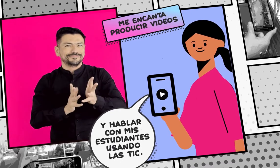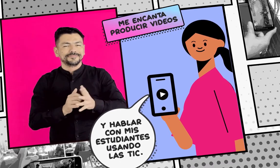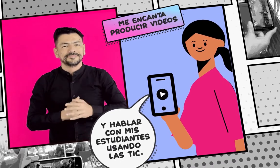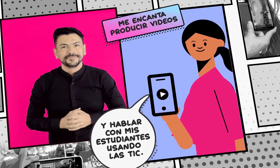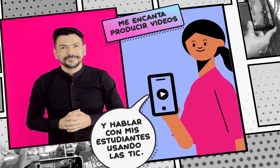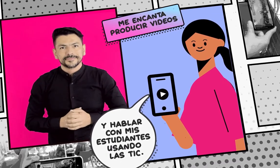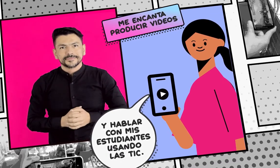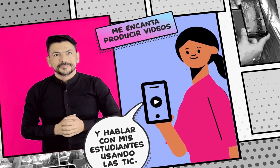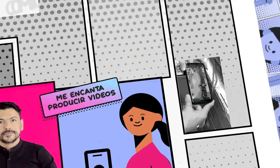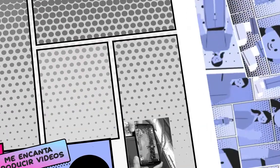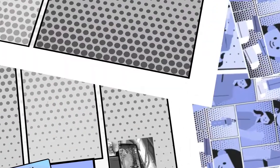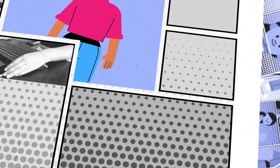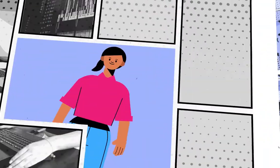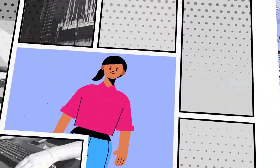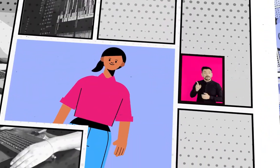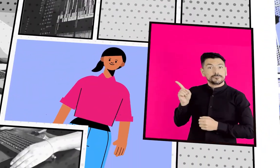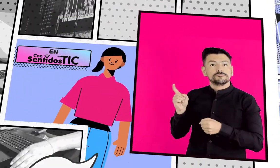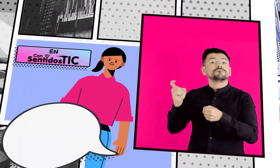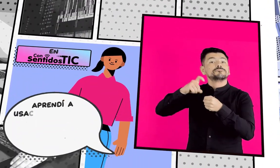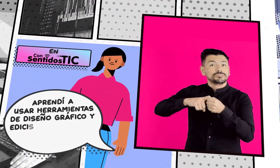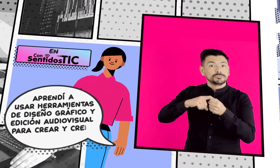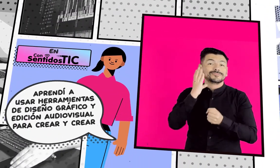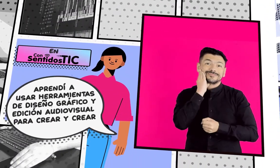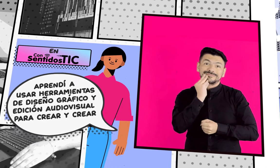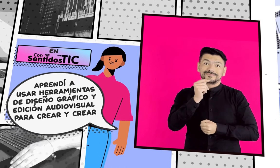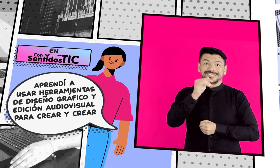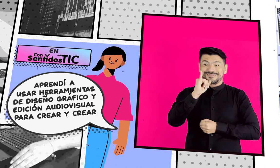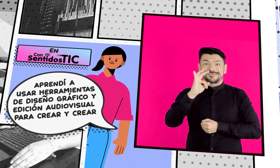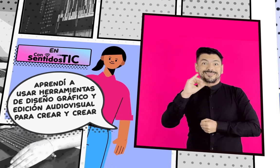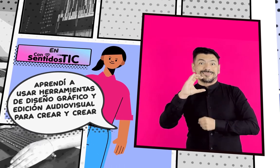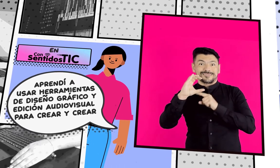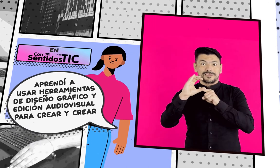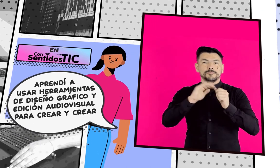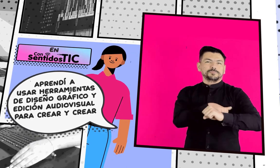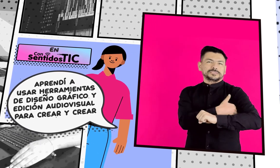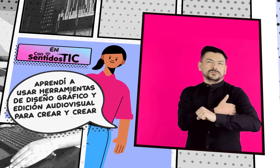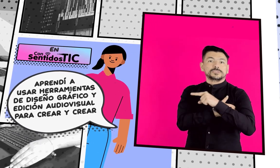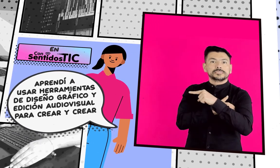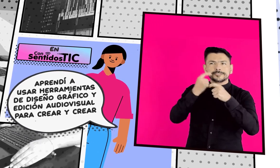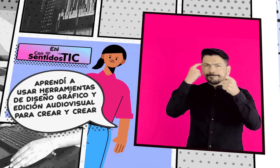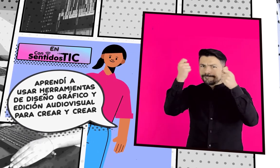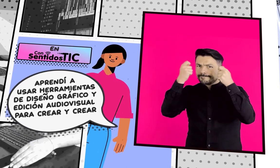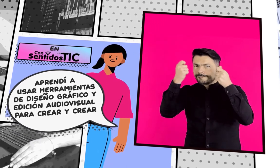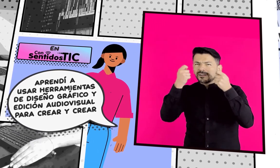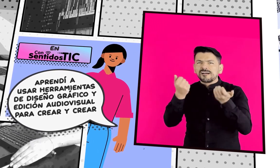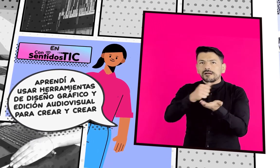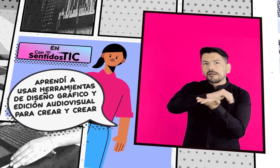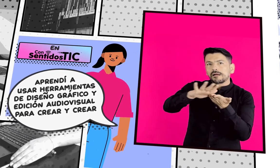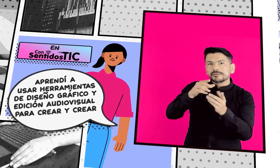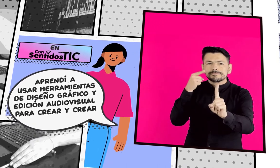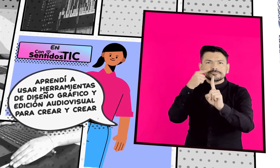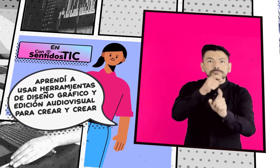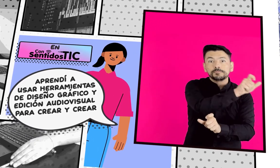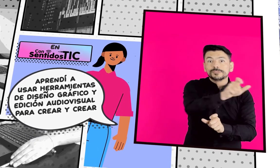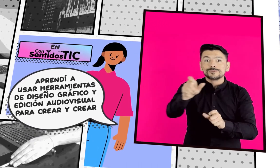ellos. En Consentidos TIC, la estrategia de formación gratuita para personas con discapacidad que tiene el